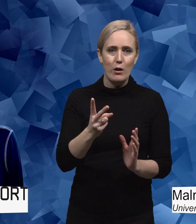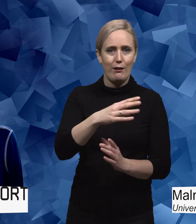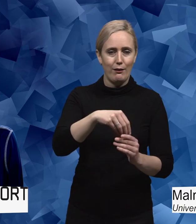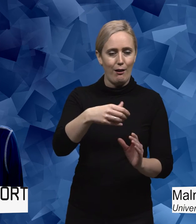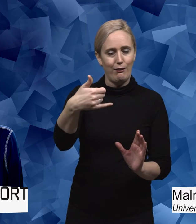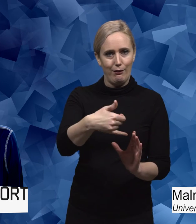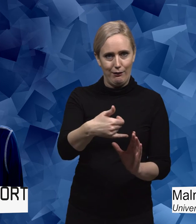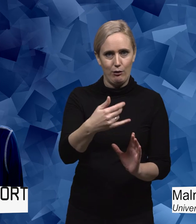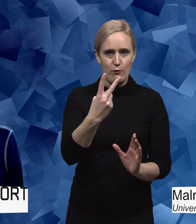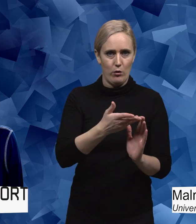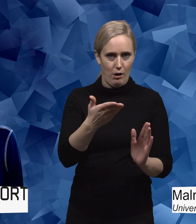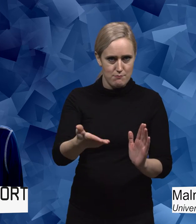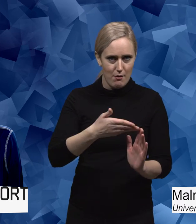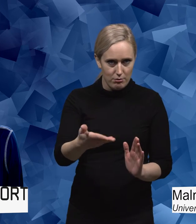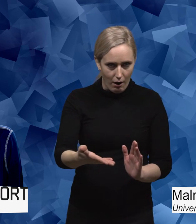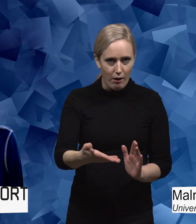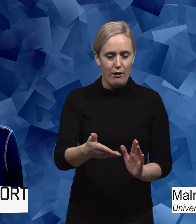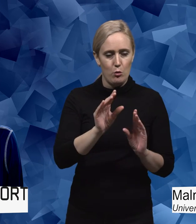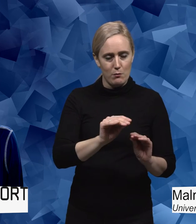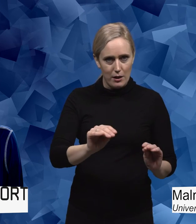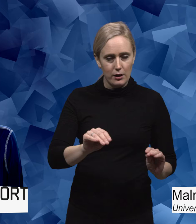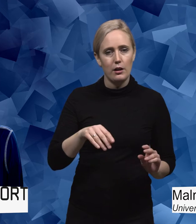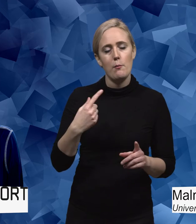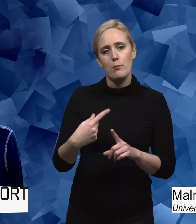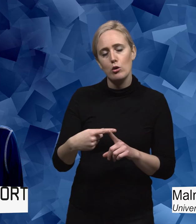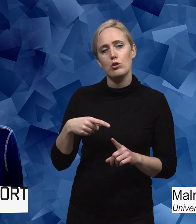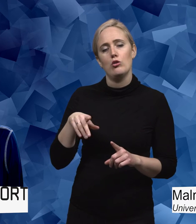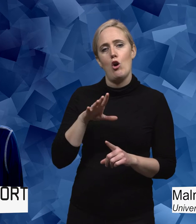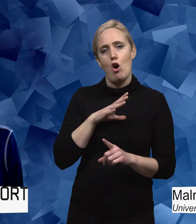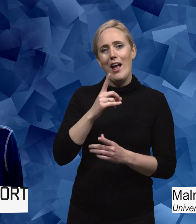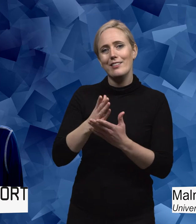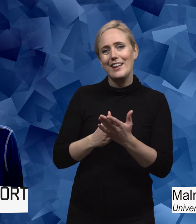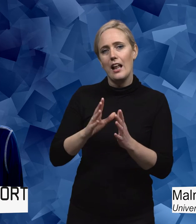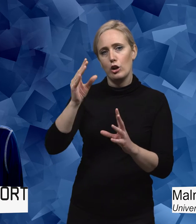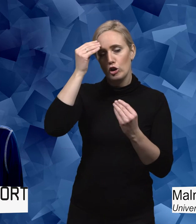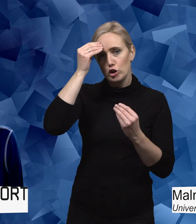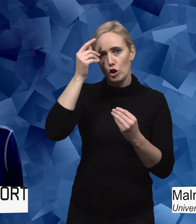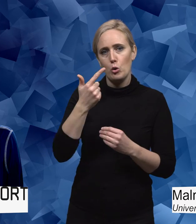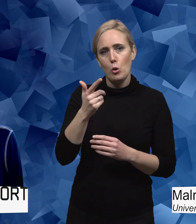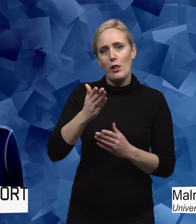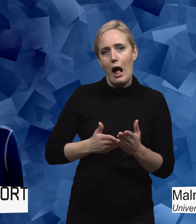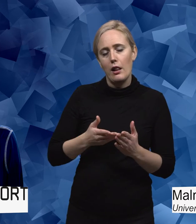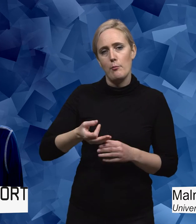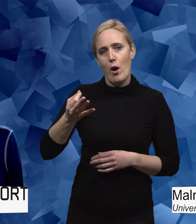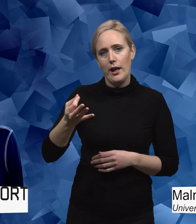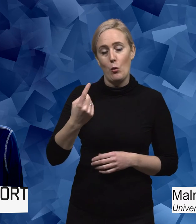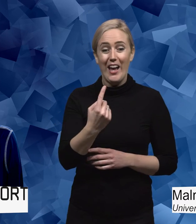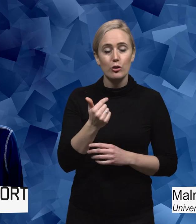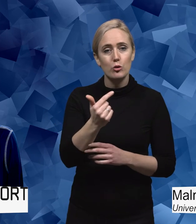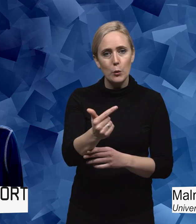under två hela terminer plus att de hade en hel del kurs på 7,5 poäng. Och tusen sidor litteratur. Och just den här